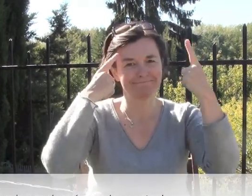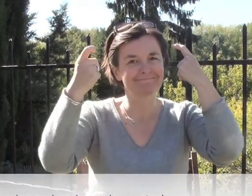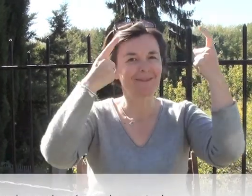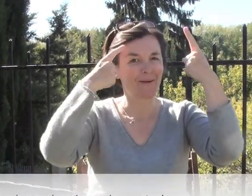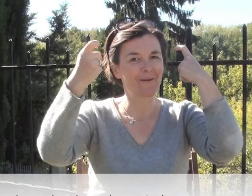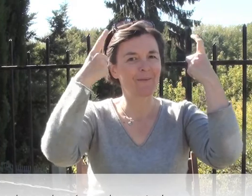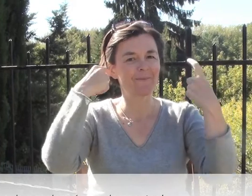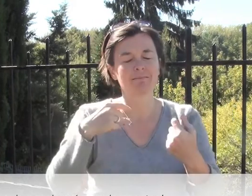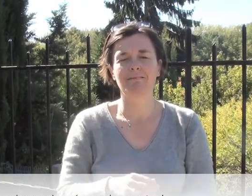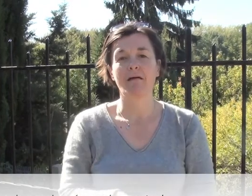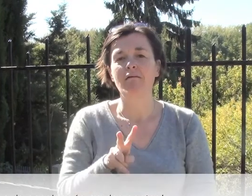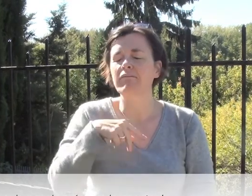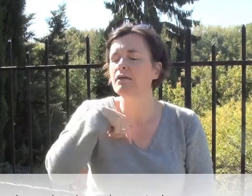Je suis passionnée par les contes.